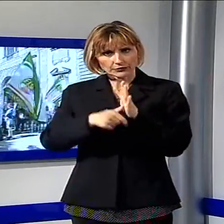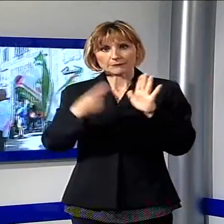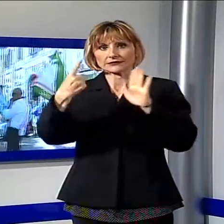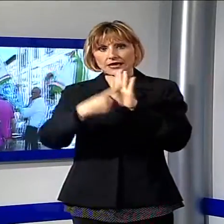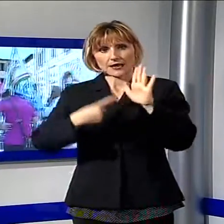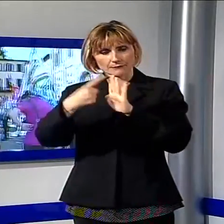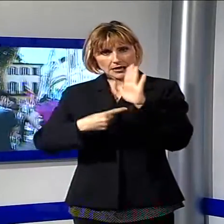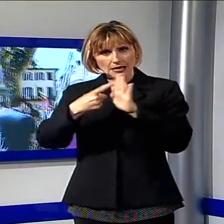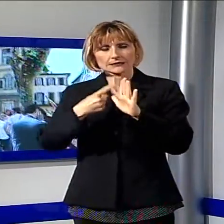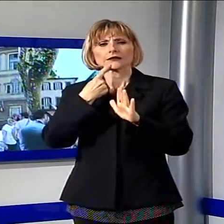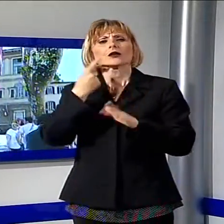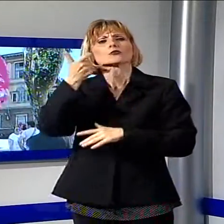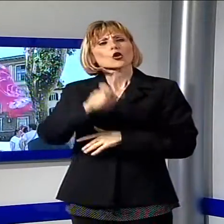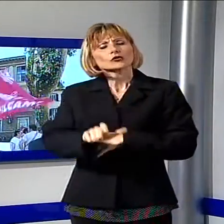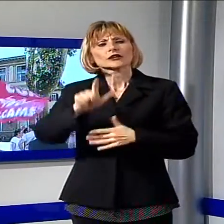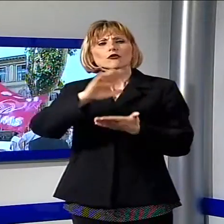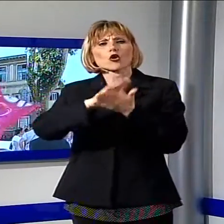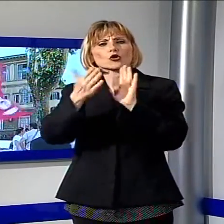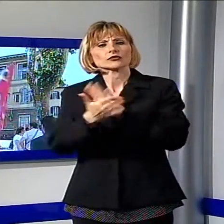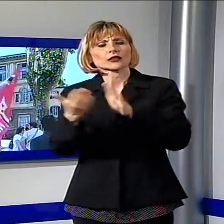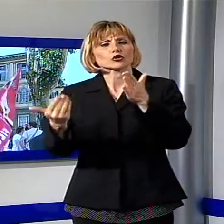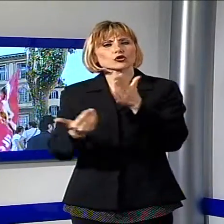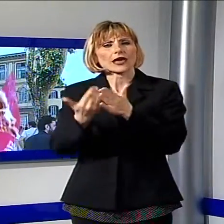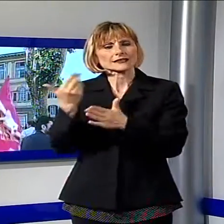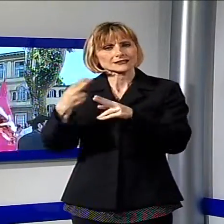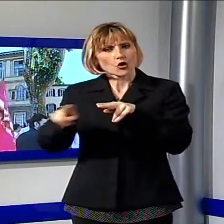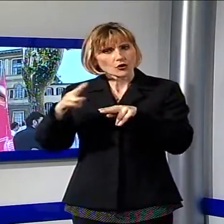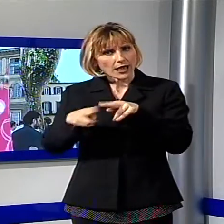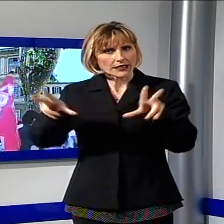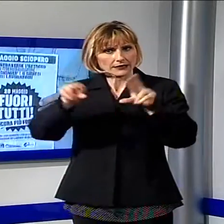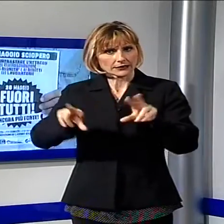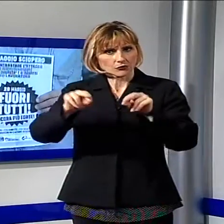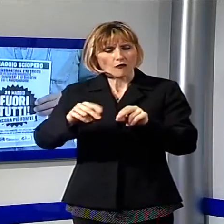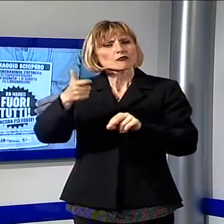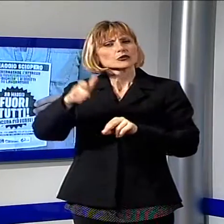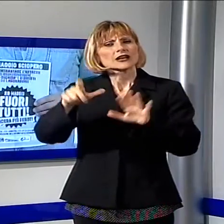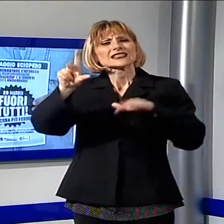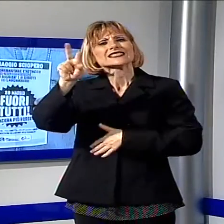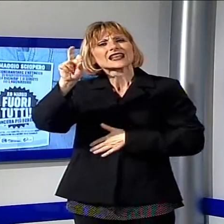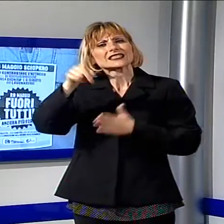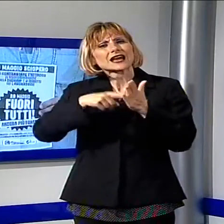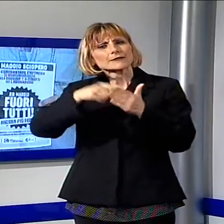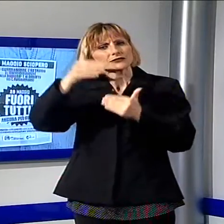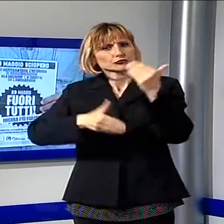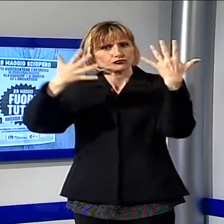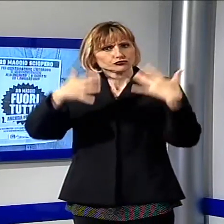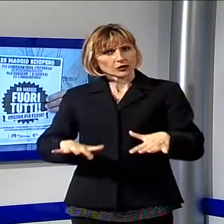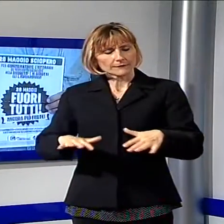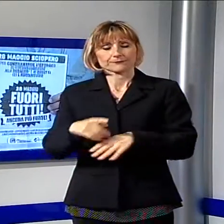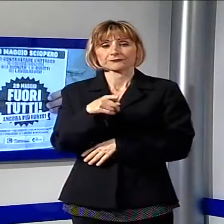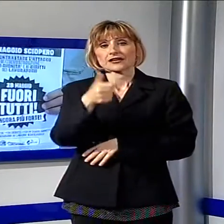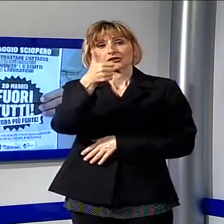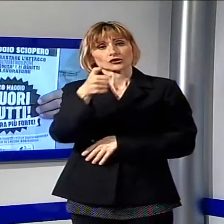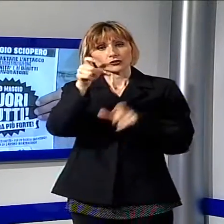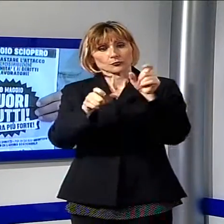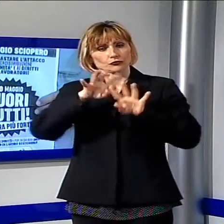finalizzata al rinnovo del contratto collettivo nazionale di lavoro scaduto ormai da 30 mesi. Circa un centinaio di lavoratori, aderito